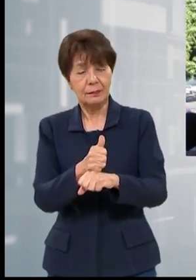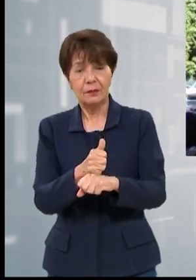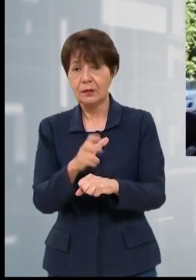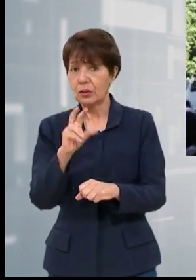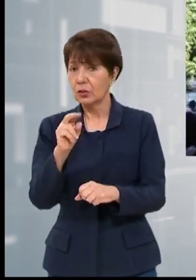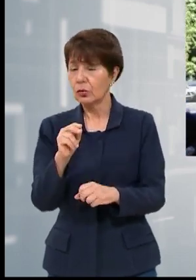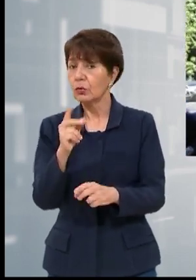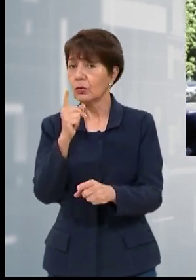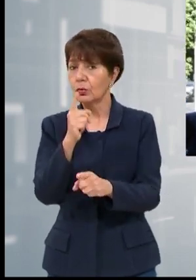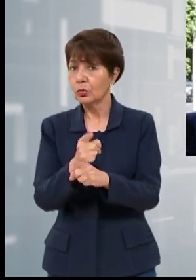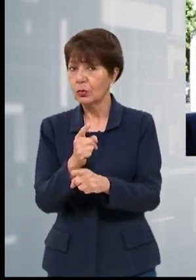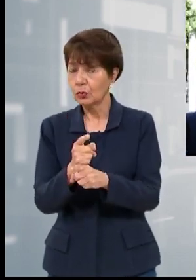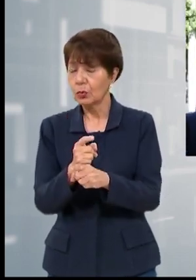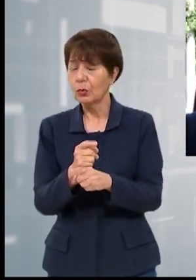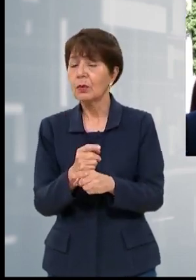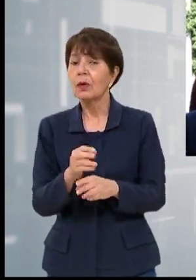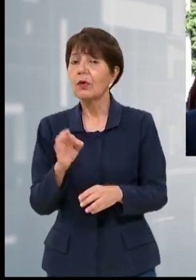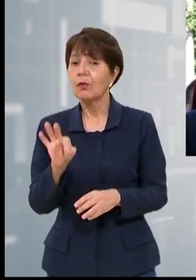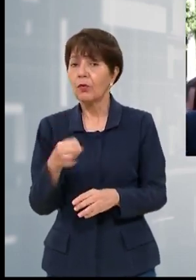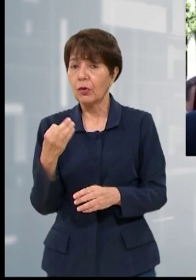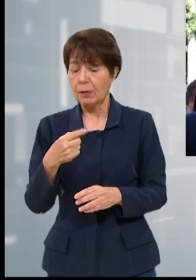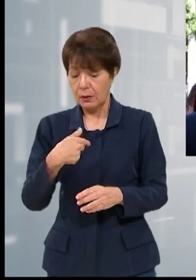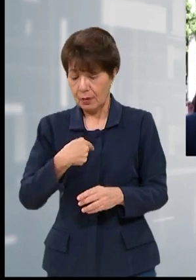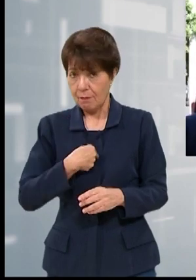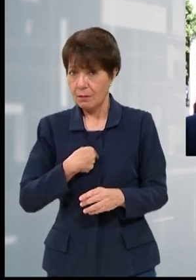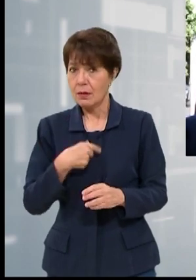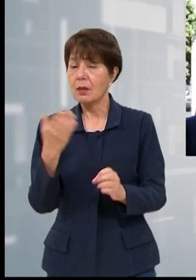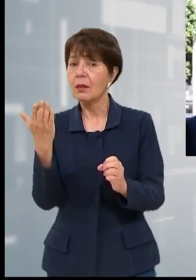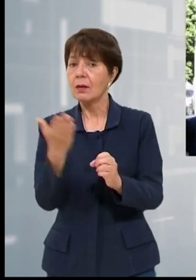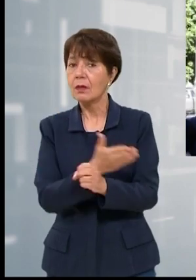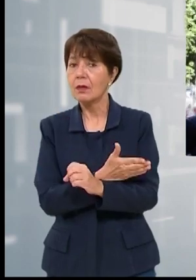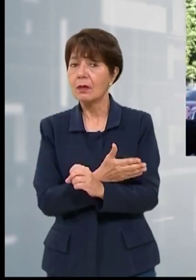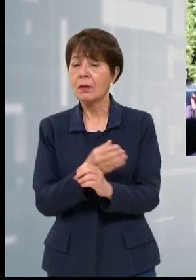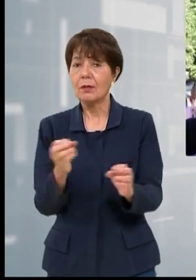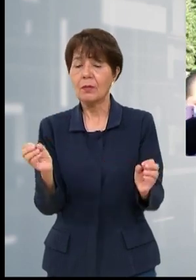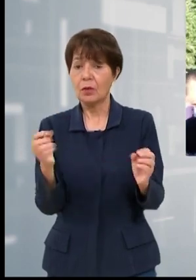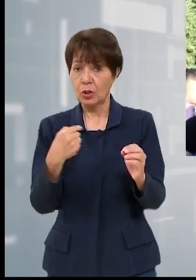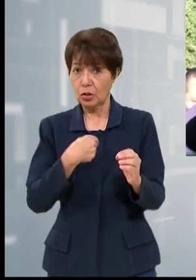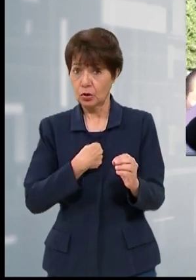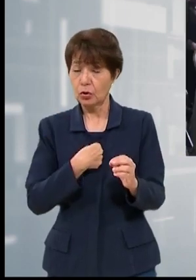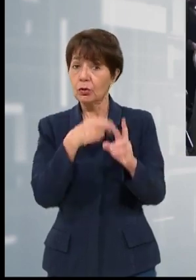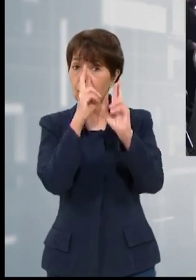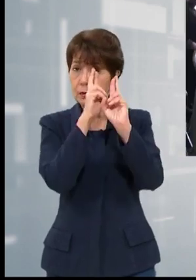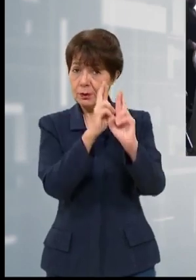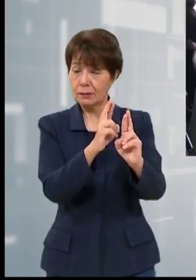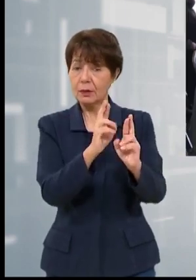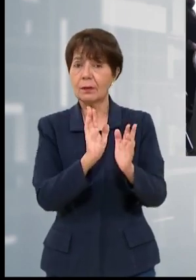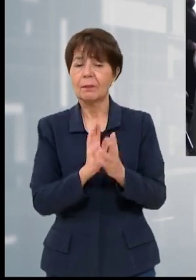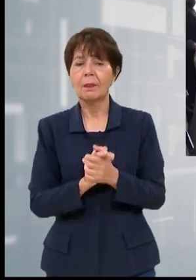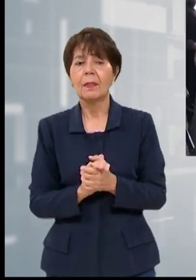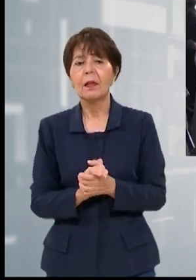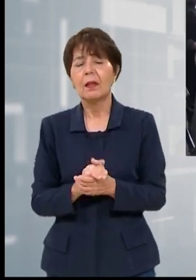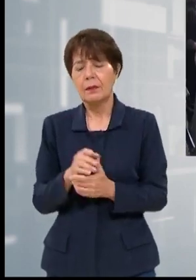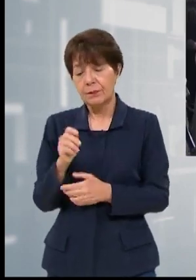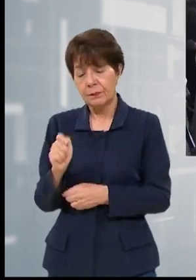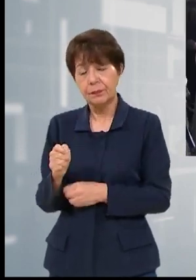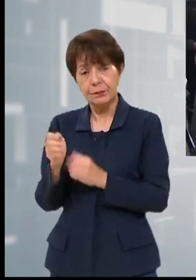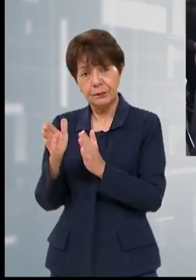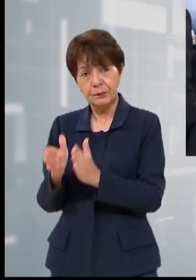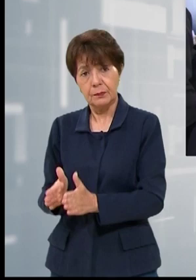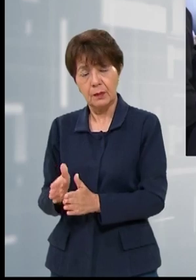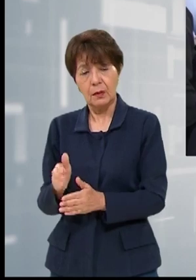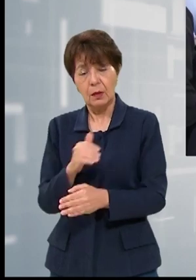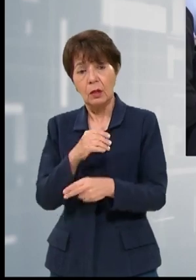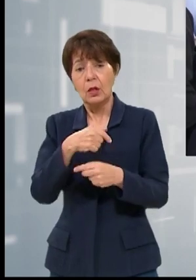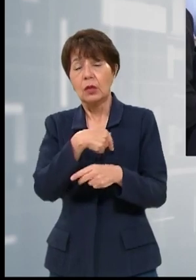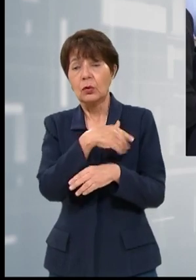no aplica como un mecanismo para dejarme fuera porque no ha habido ninguna violación de mi parte. Juristas como Hermes Moncada y Mario